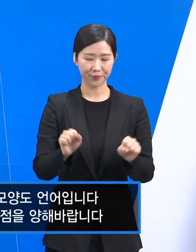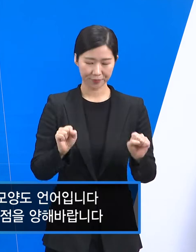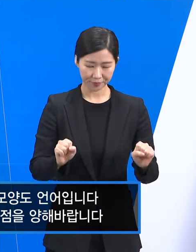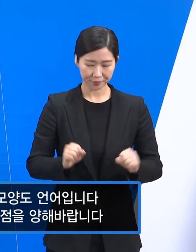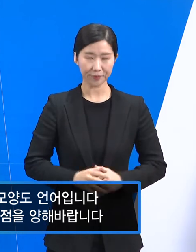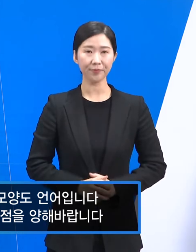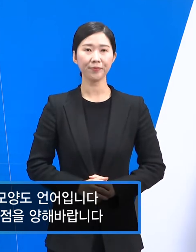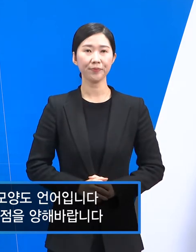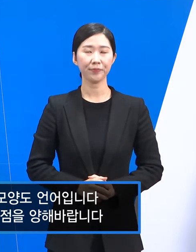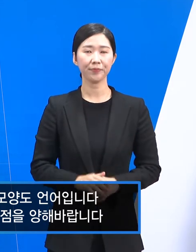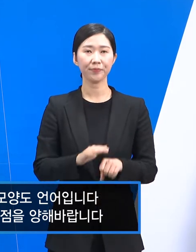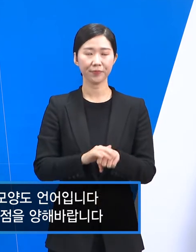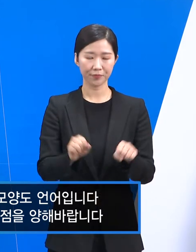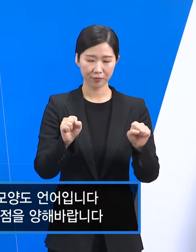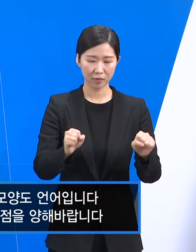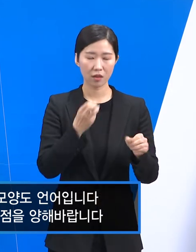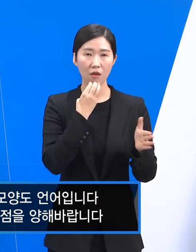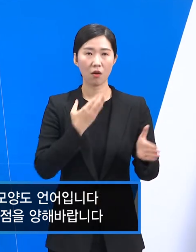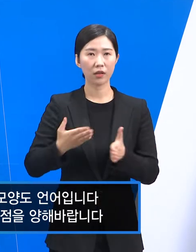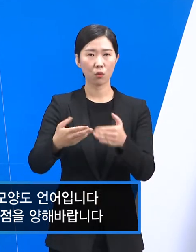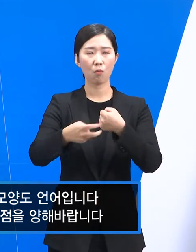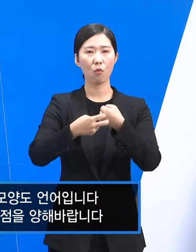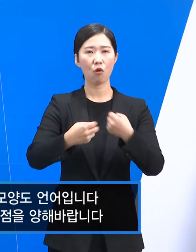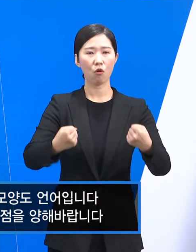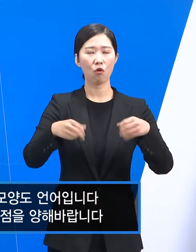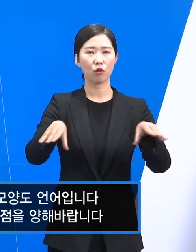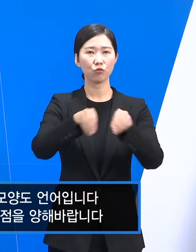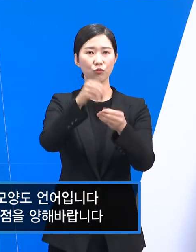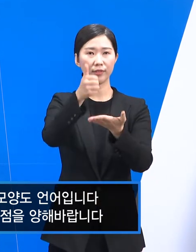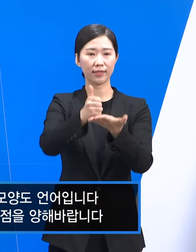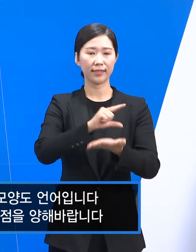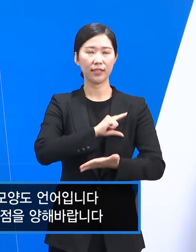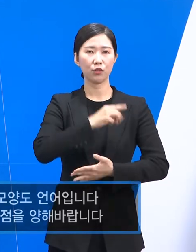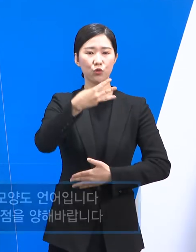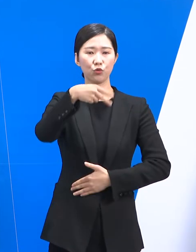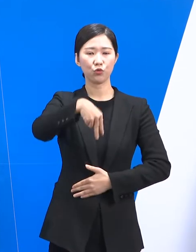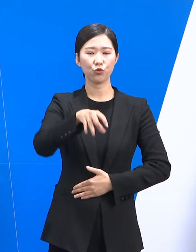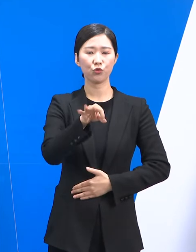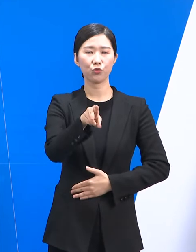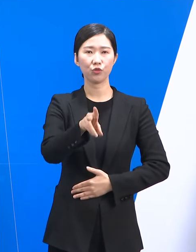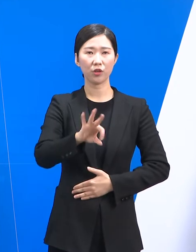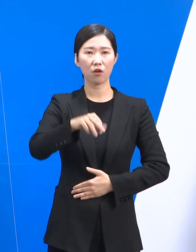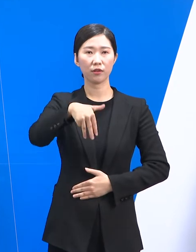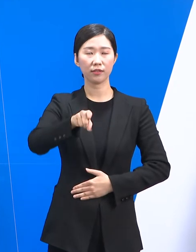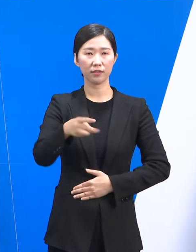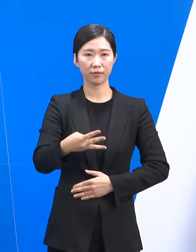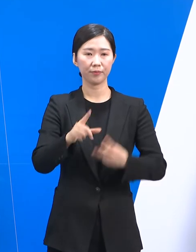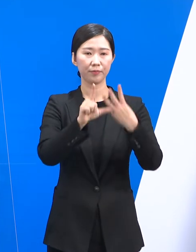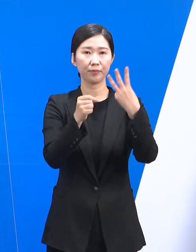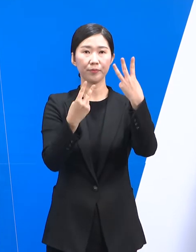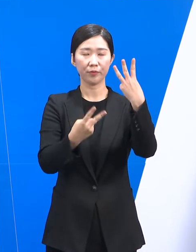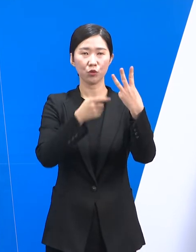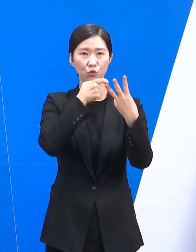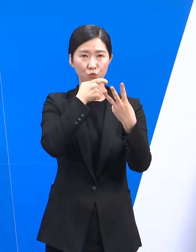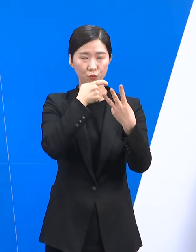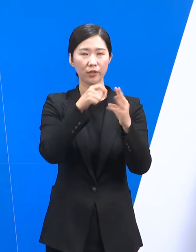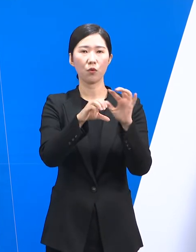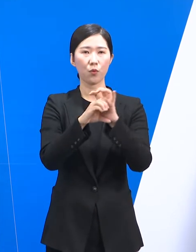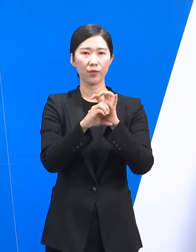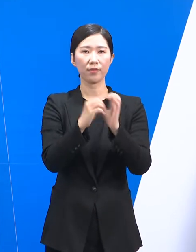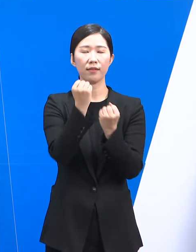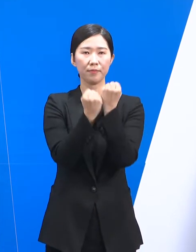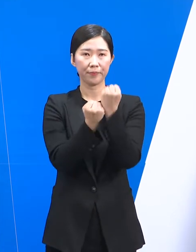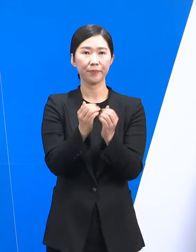안녕하십니까. 경기도 보건건강국장 류영철입니다. 3월 2일 수요일 경기도 코로나19 대응 정례 기자회견을